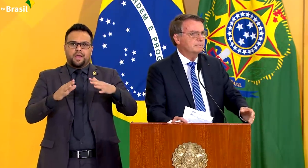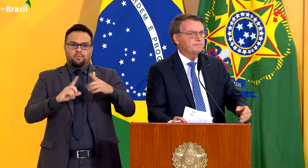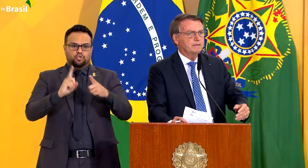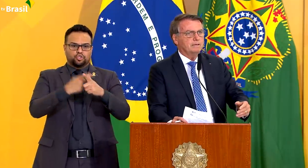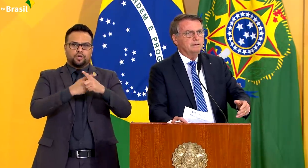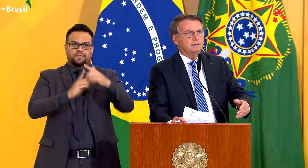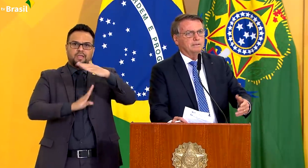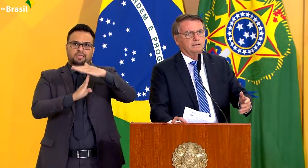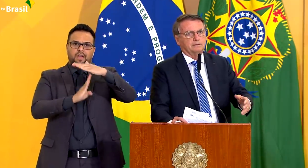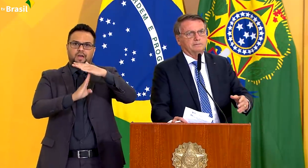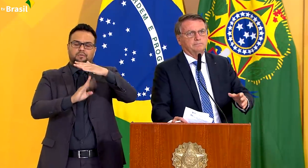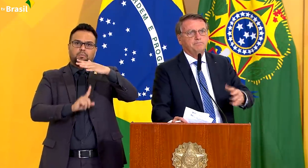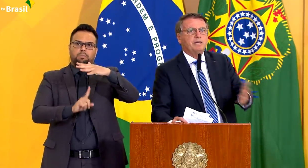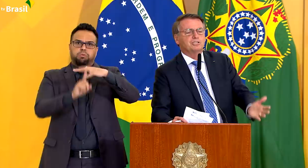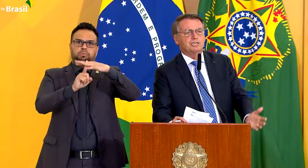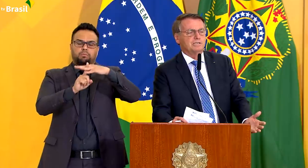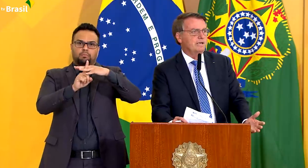não queremos